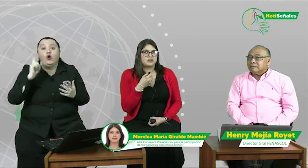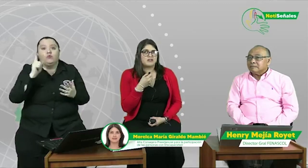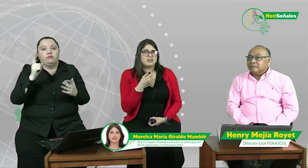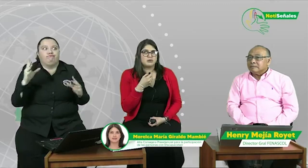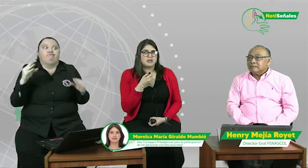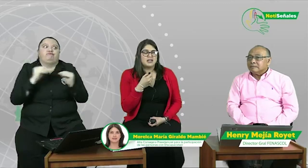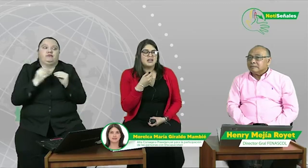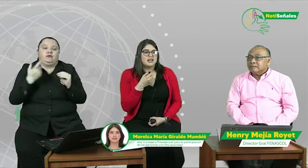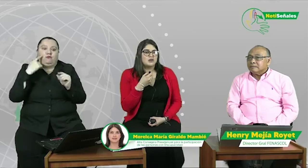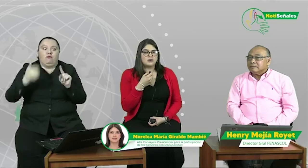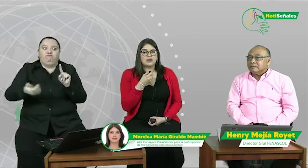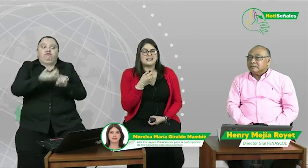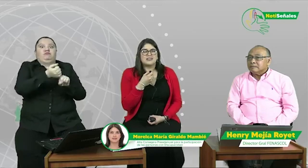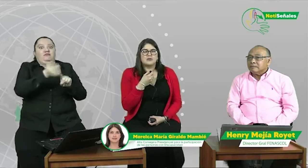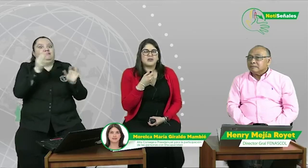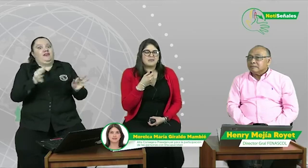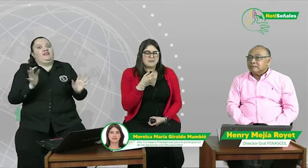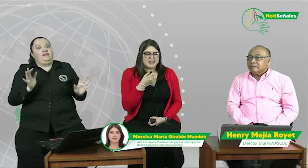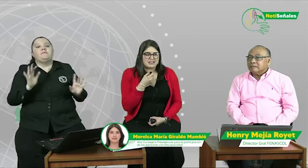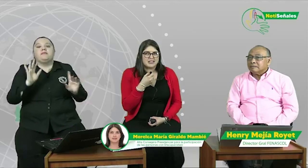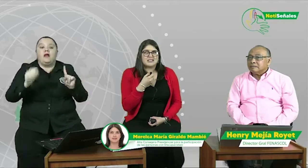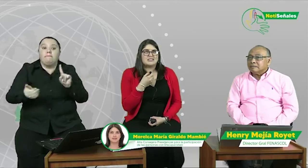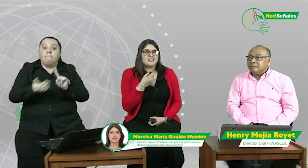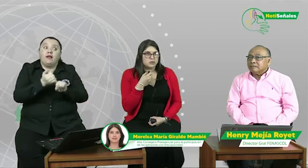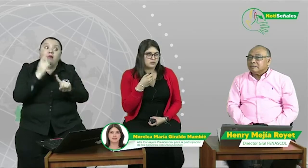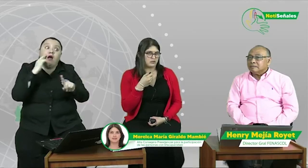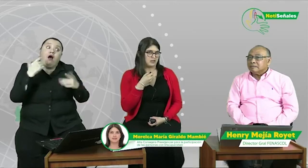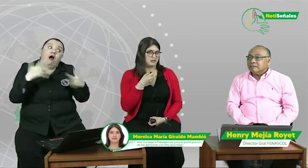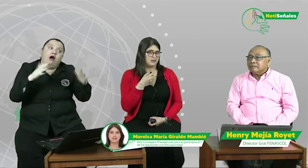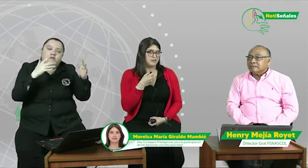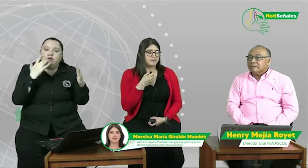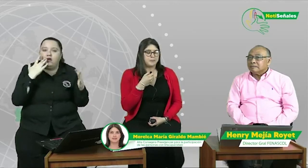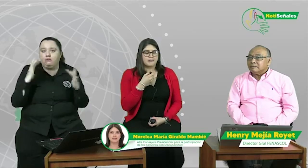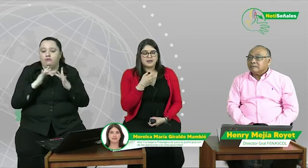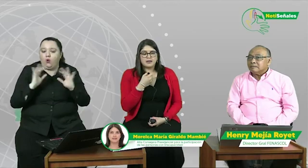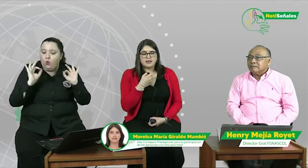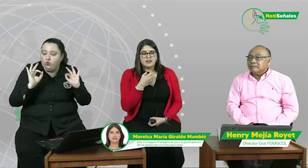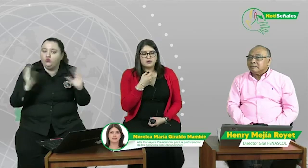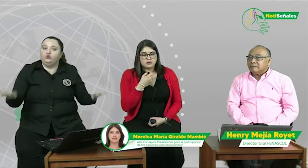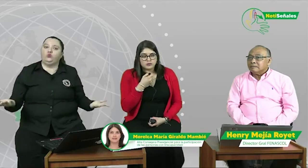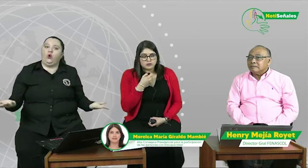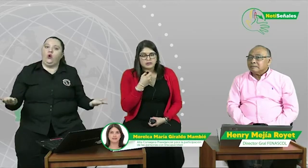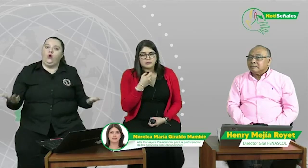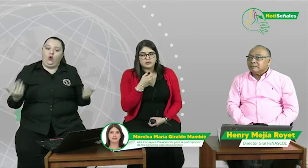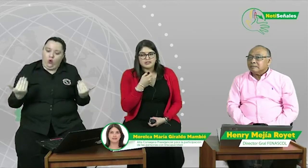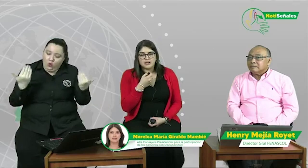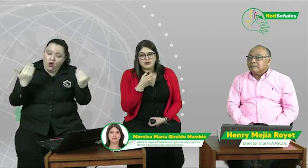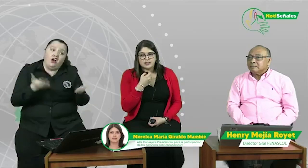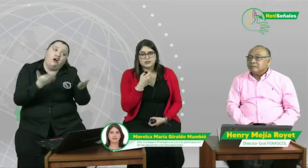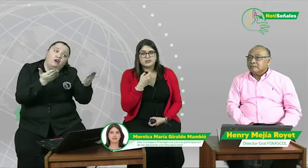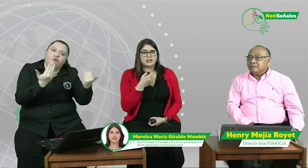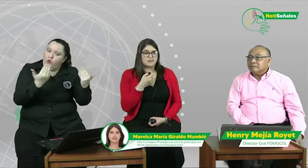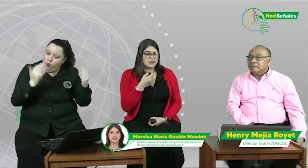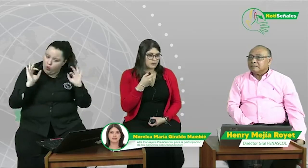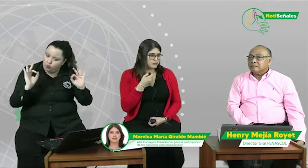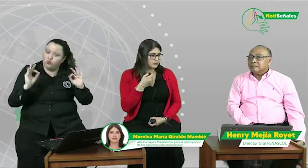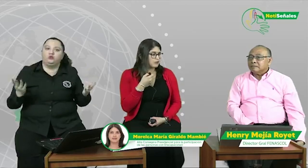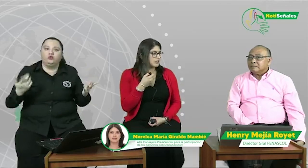victoria. No que se merezcan, es que es justa. Nosotros hemos estado haciendo acercamientos con las